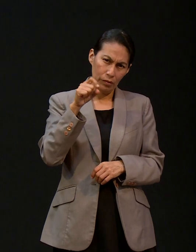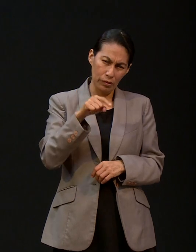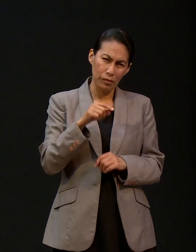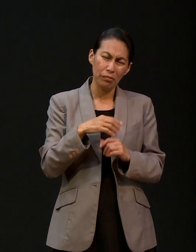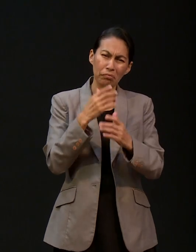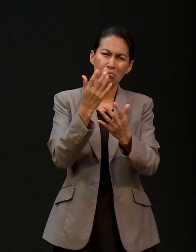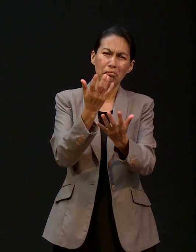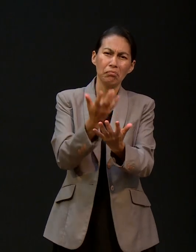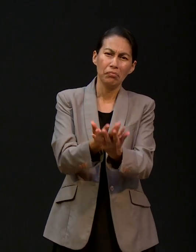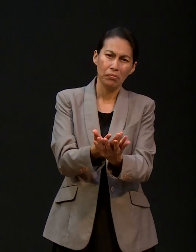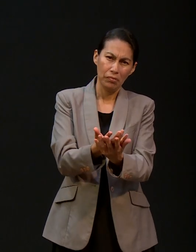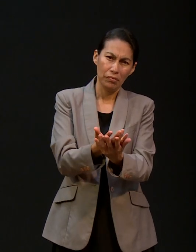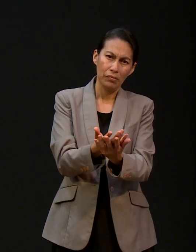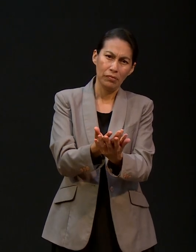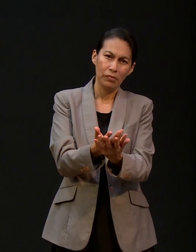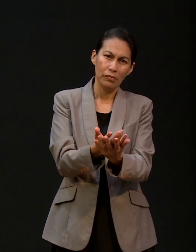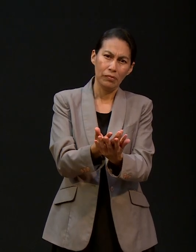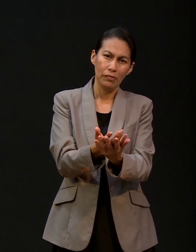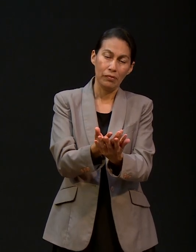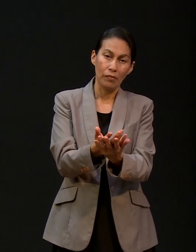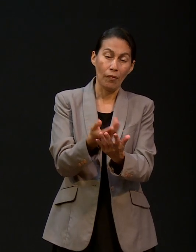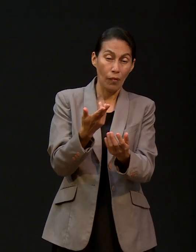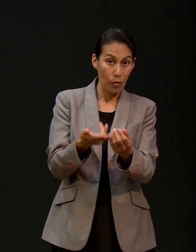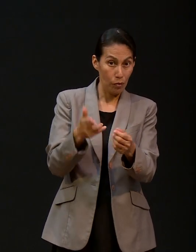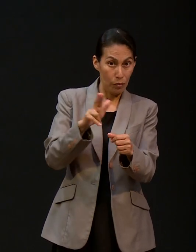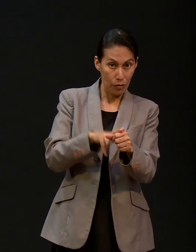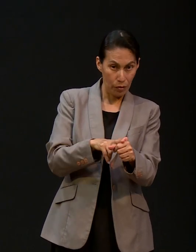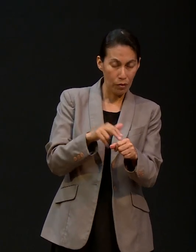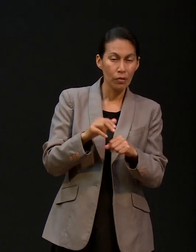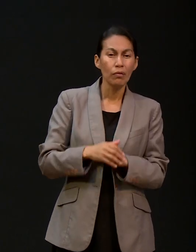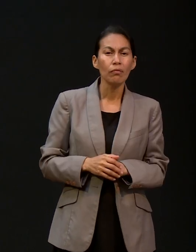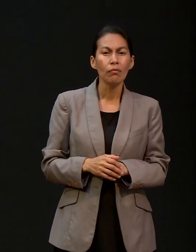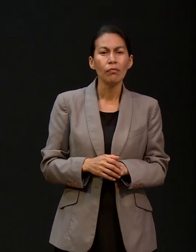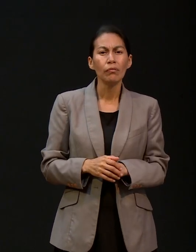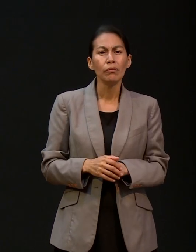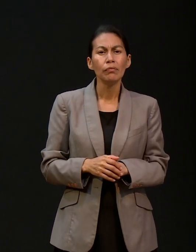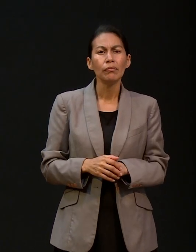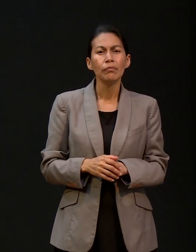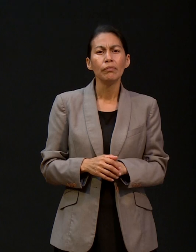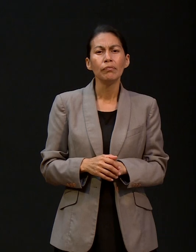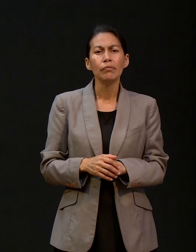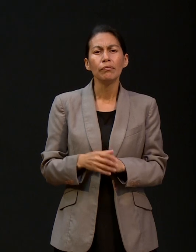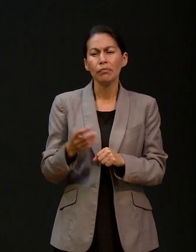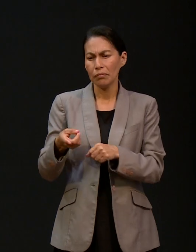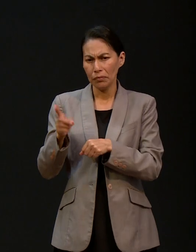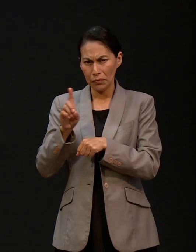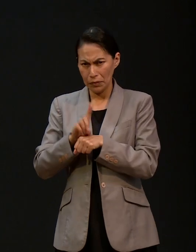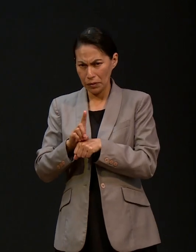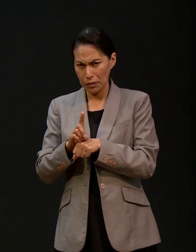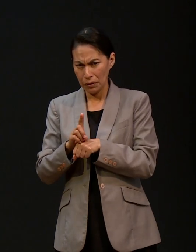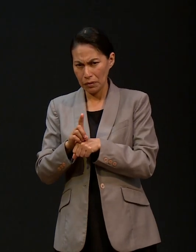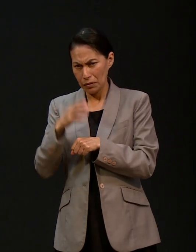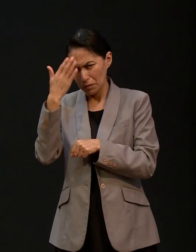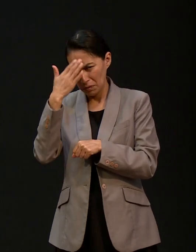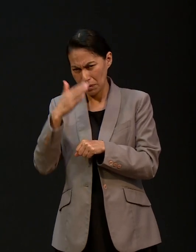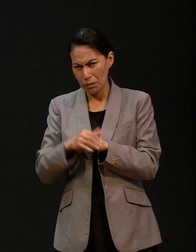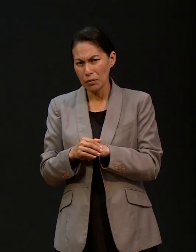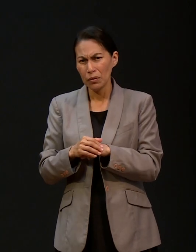recostado en aquella cama de hospital en el día supimos nos entramos y agradecemos